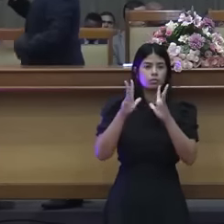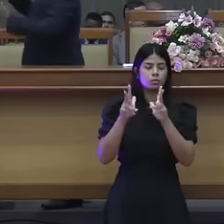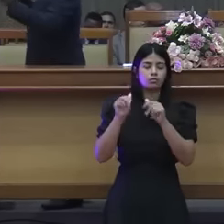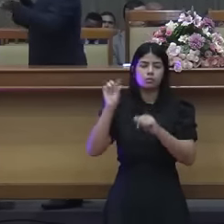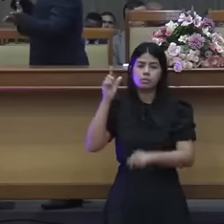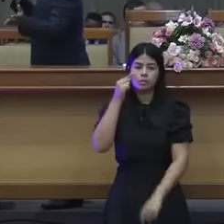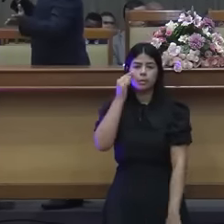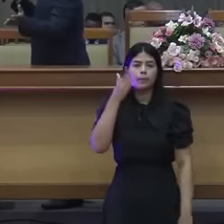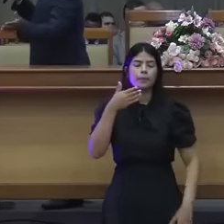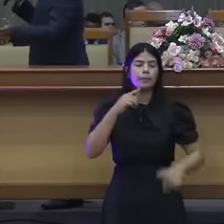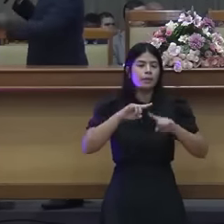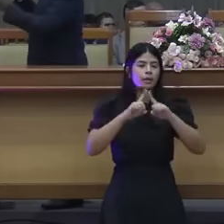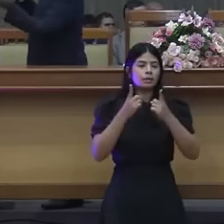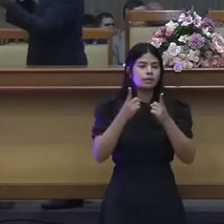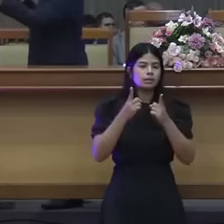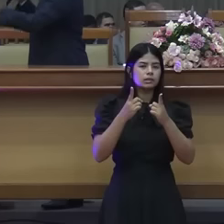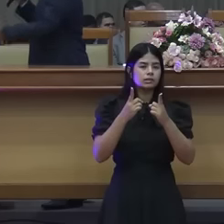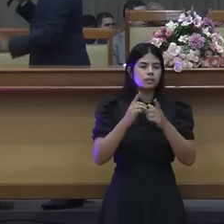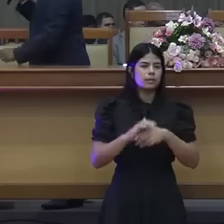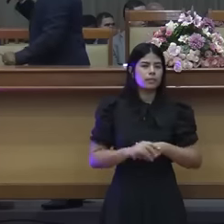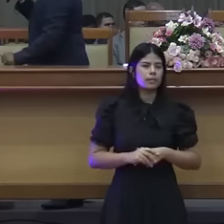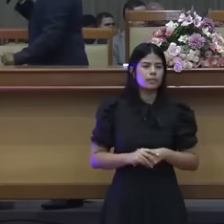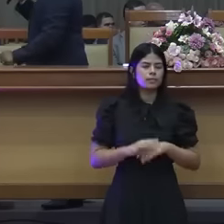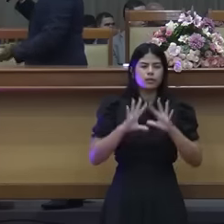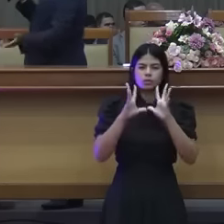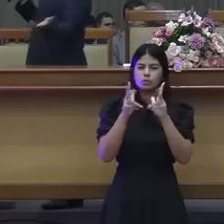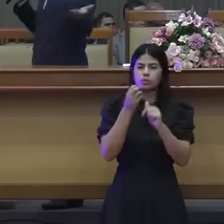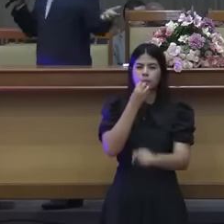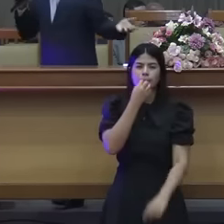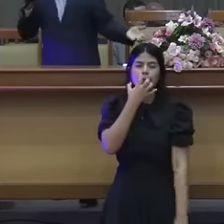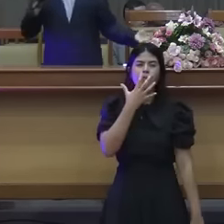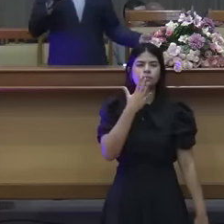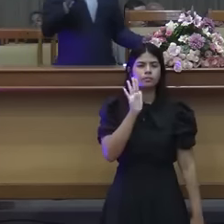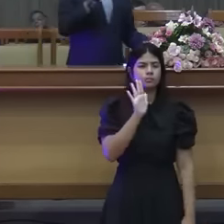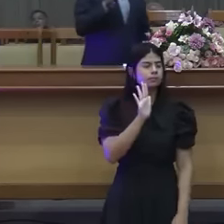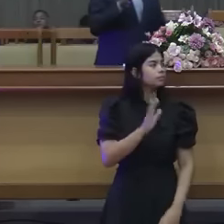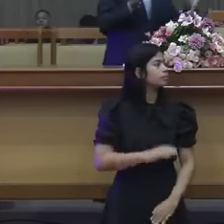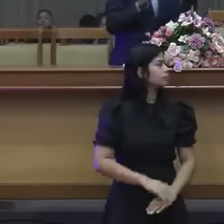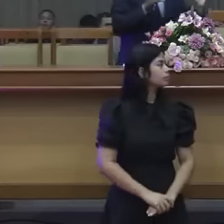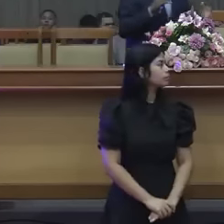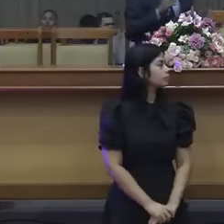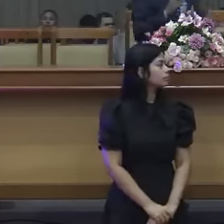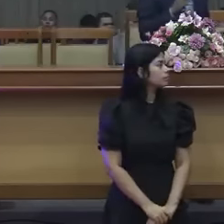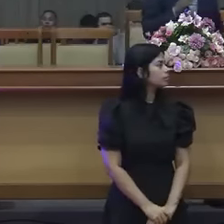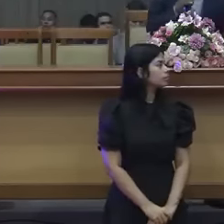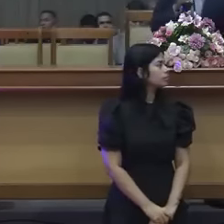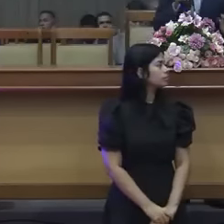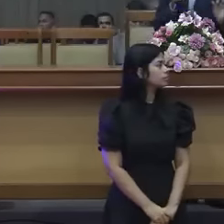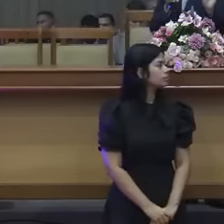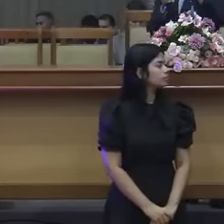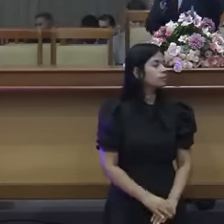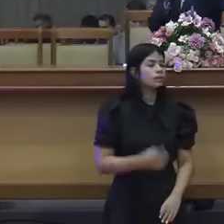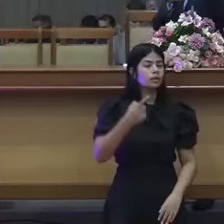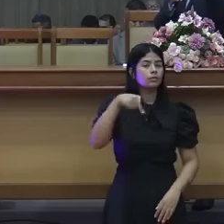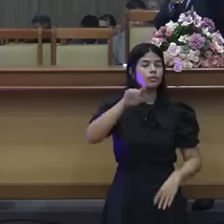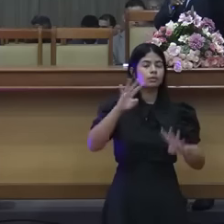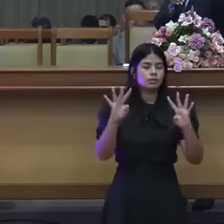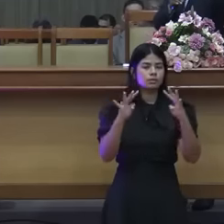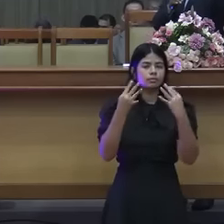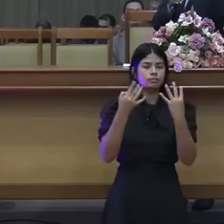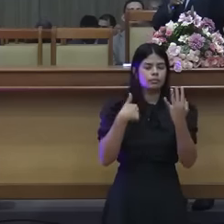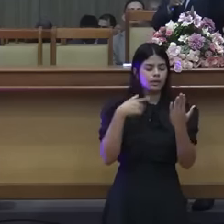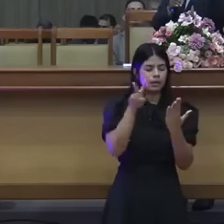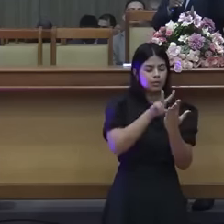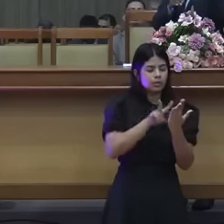mas nem todas as coisas, todas as coisas me são, mas eu não me deixarei dominar por nenhuma delas. Olhem para cá. Eu li um livro,